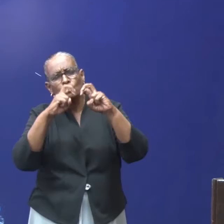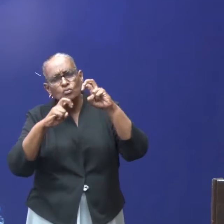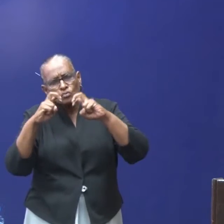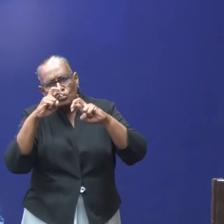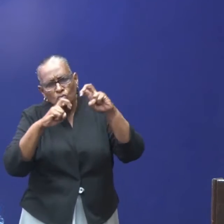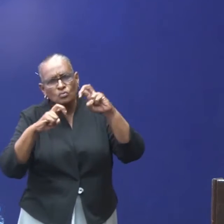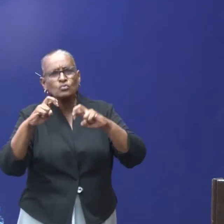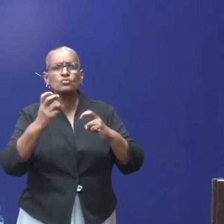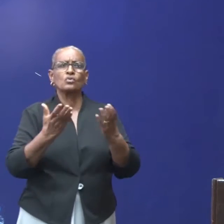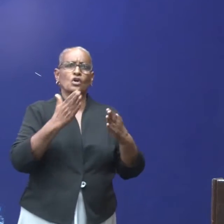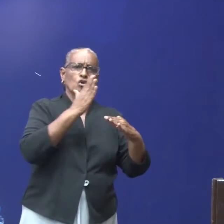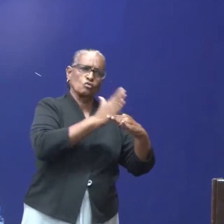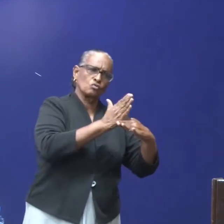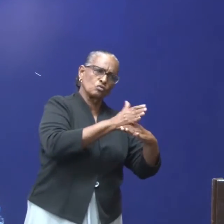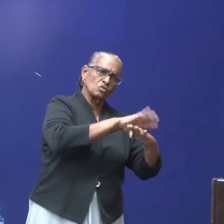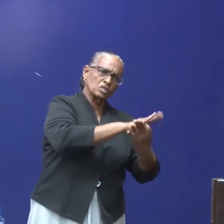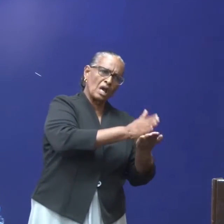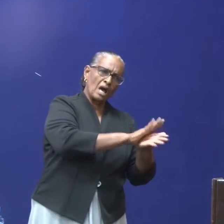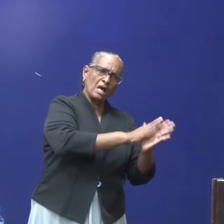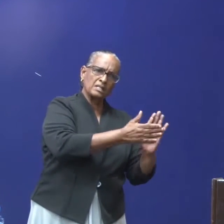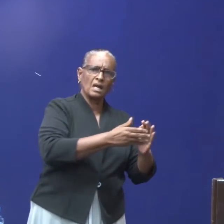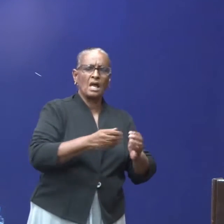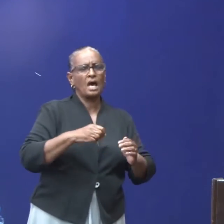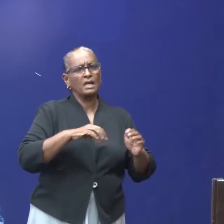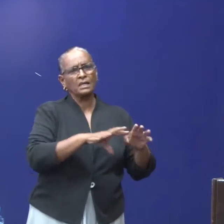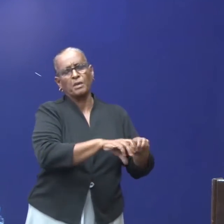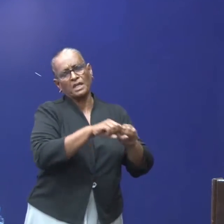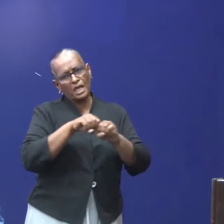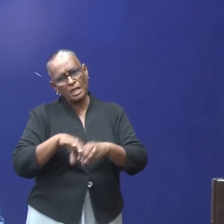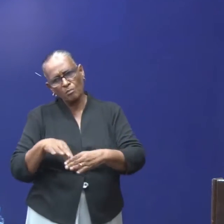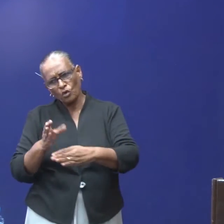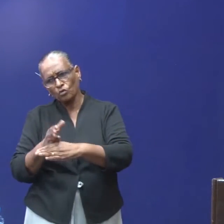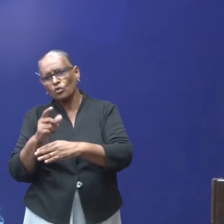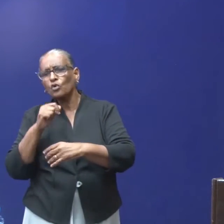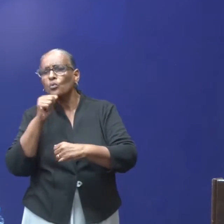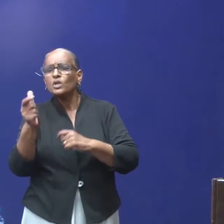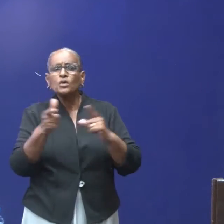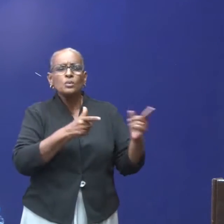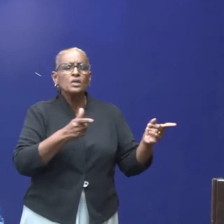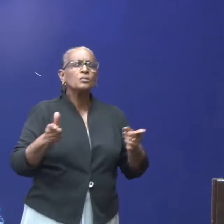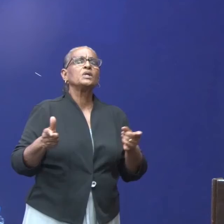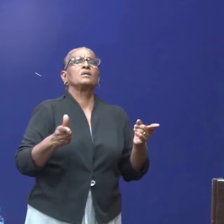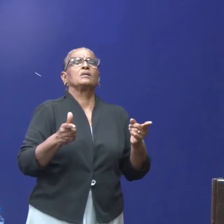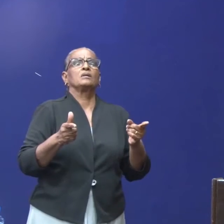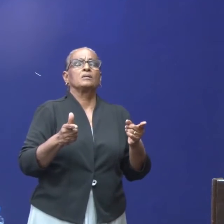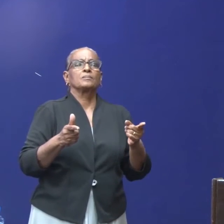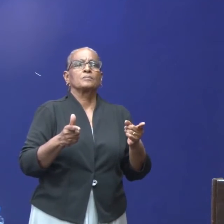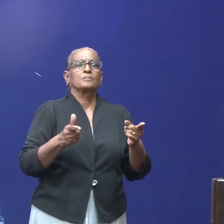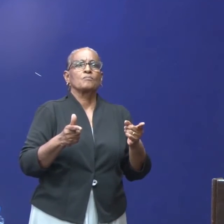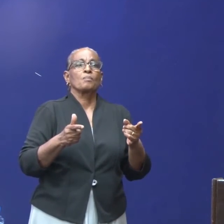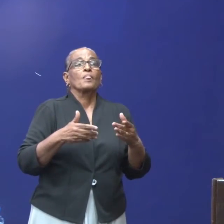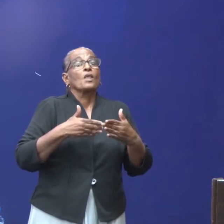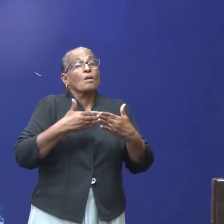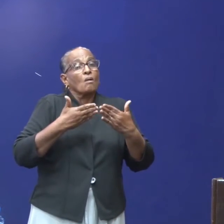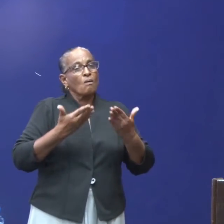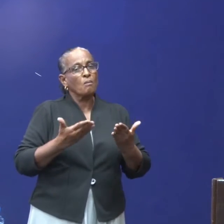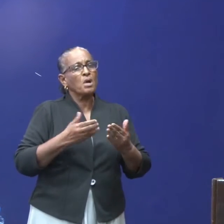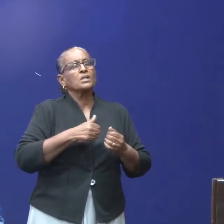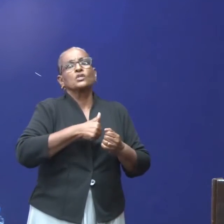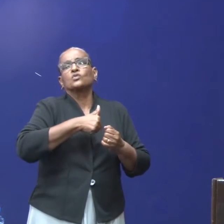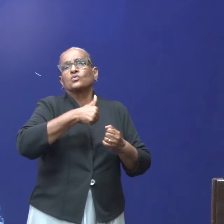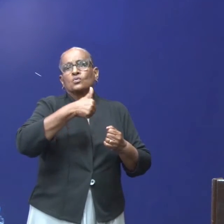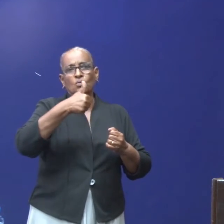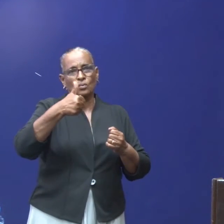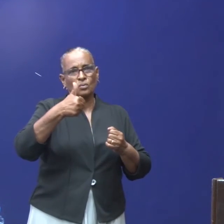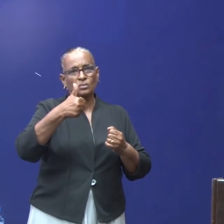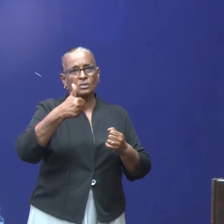regering ondersteund worden. Dit maakte minister Stefan Zang van Handel, Industrie en Toerisme gisteren bekend op de persconferentie